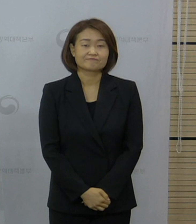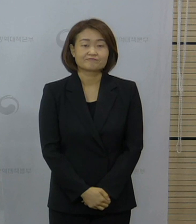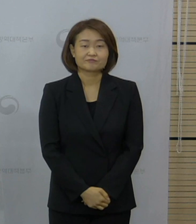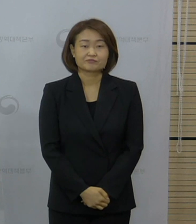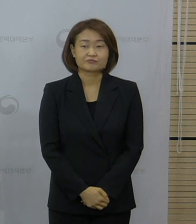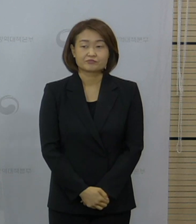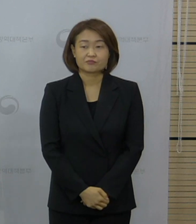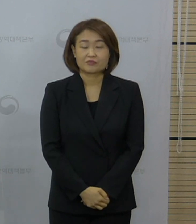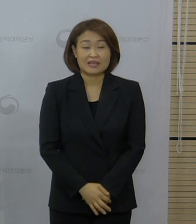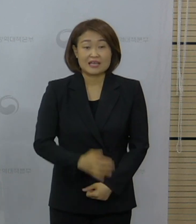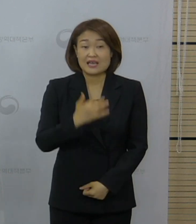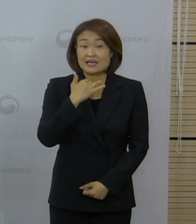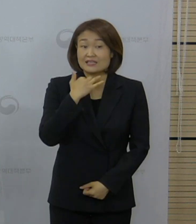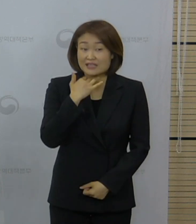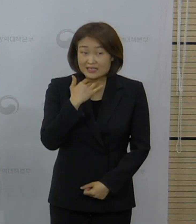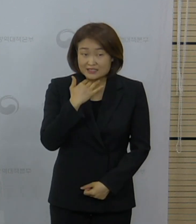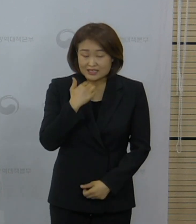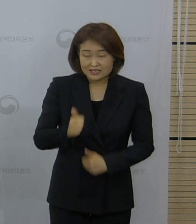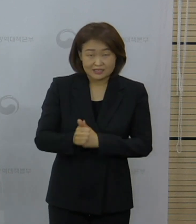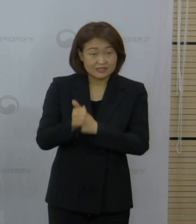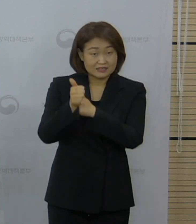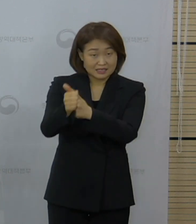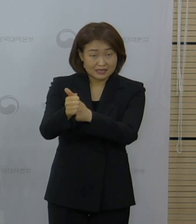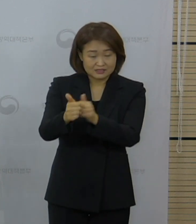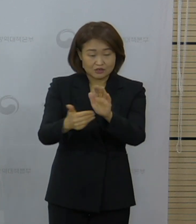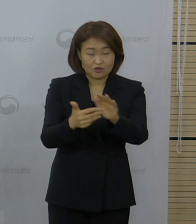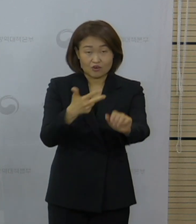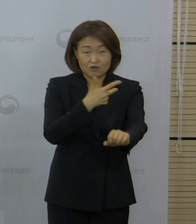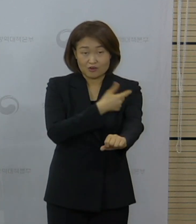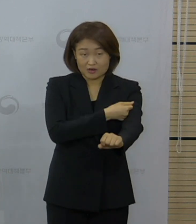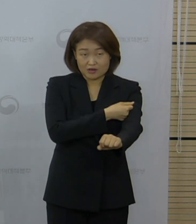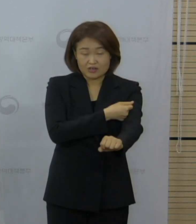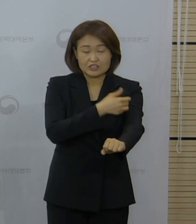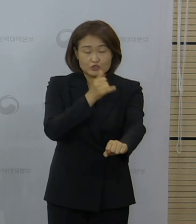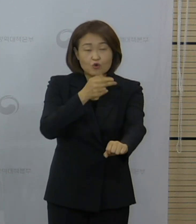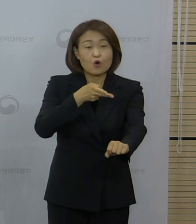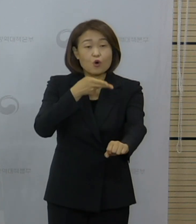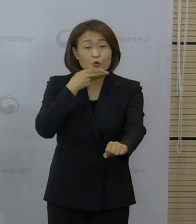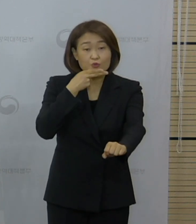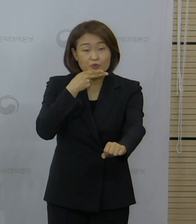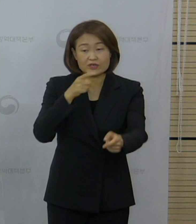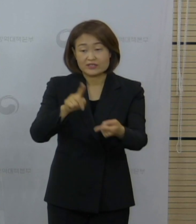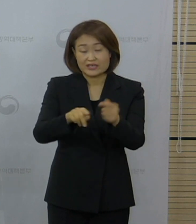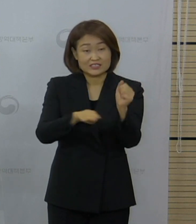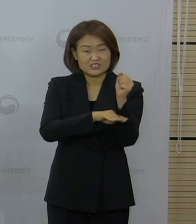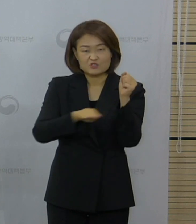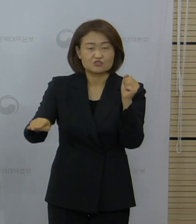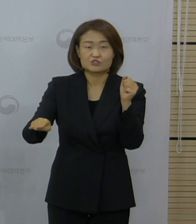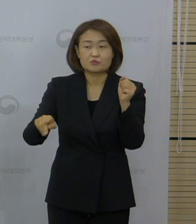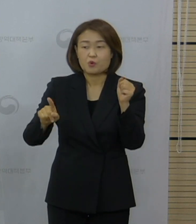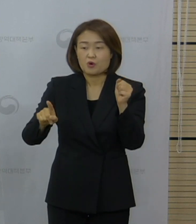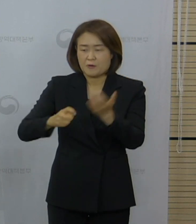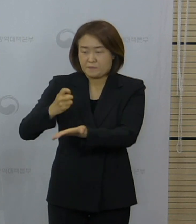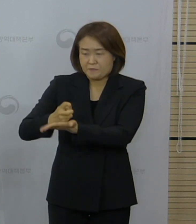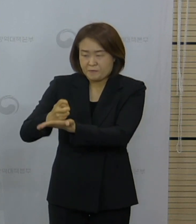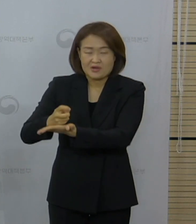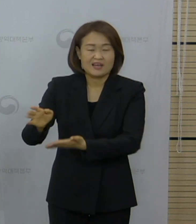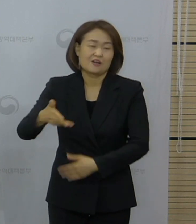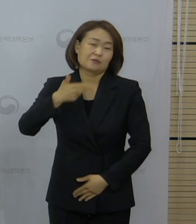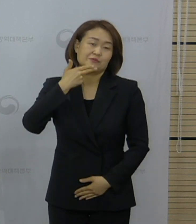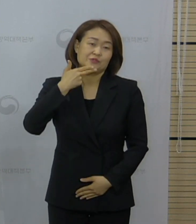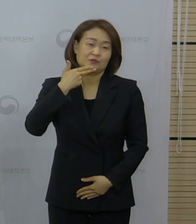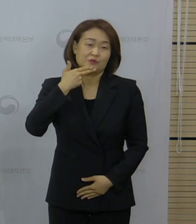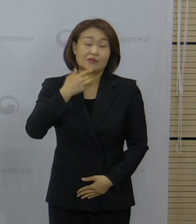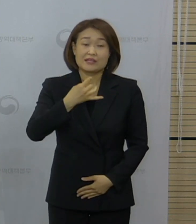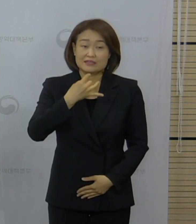연령별 접종 대상을 결정한 어떤 절대적인 기준은 없는 상황이고요. 그다음에 영국이라든지